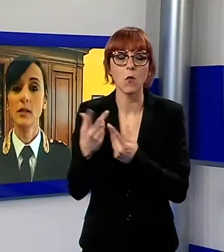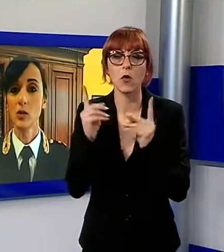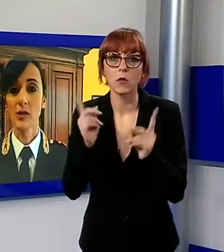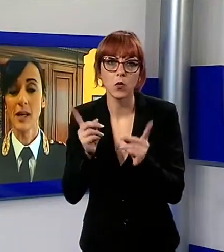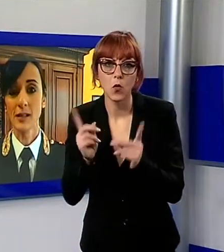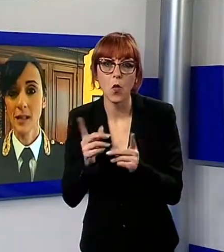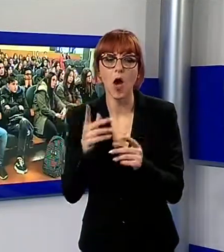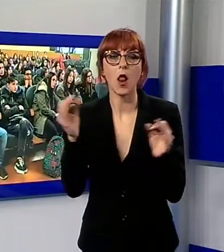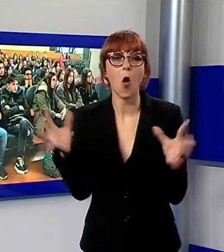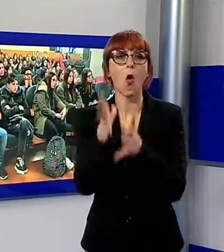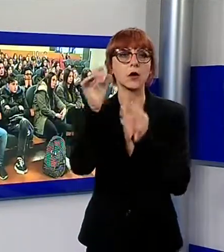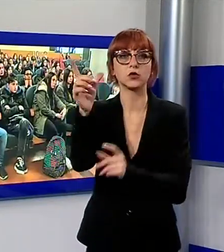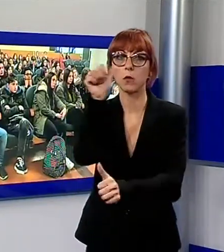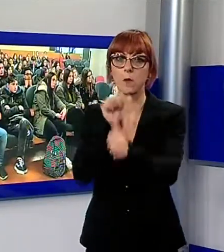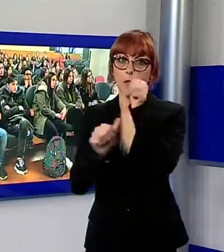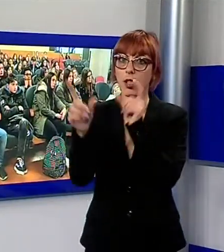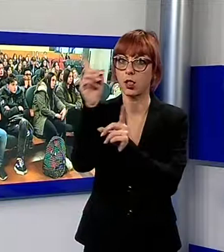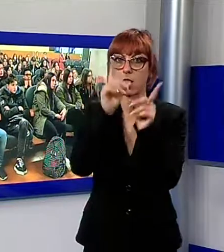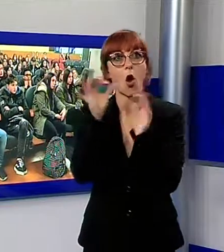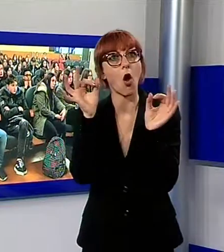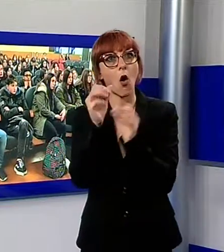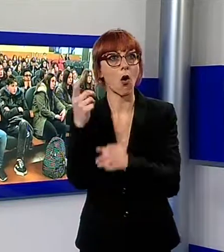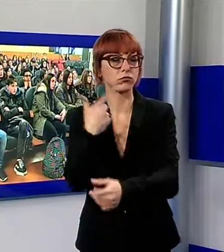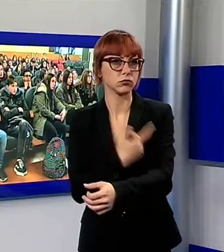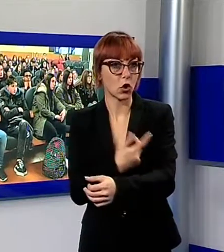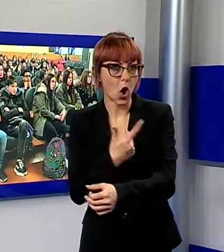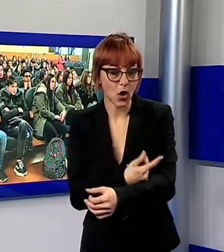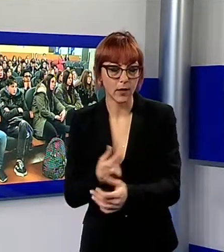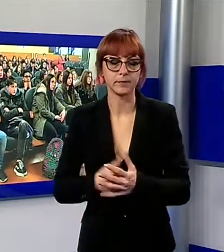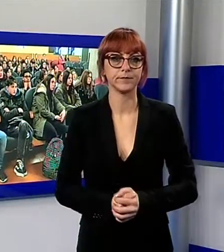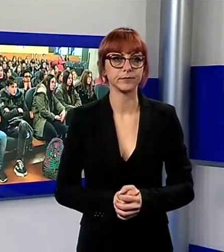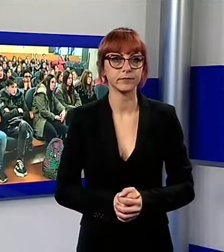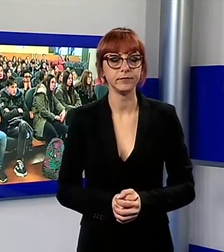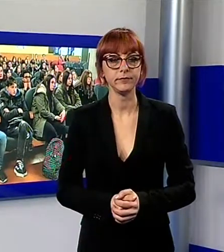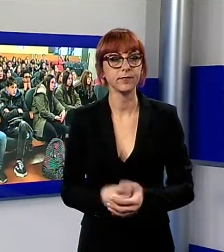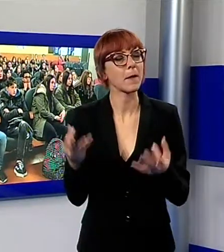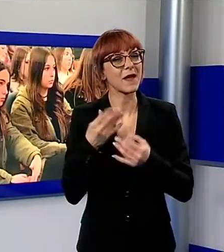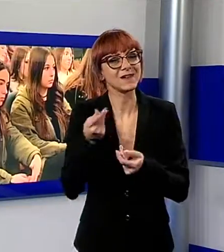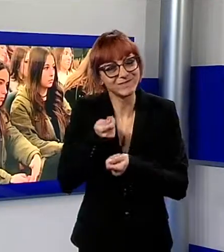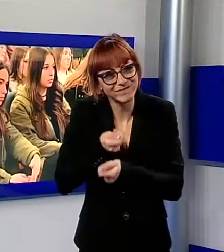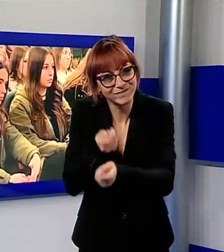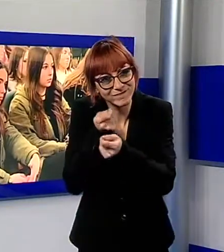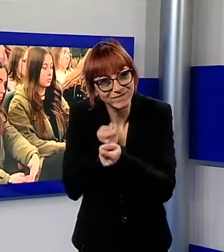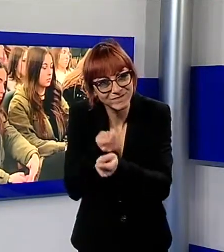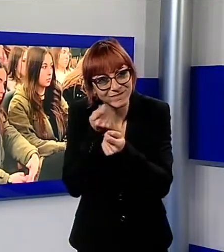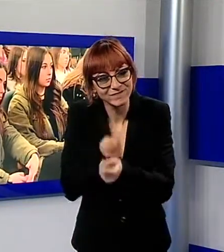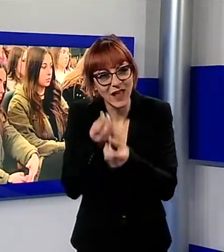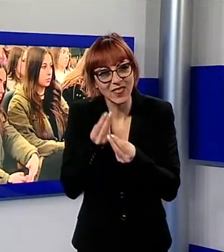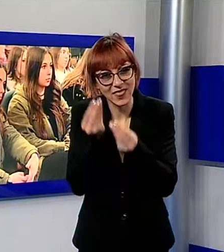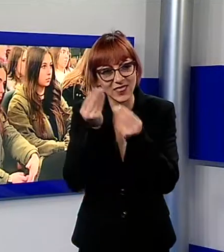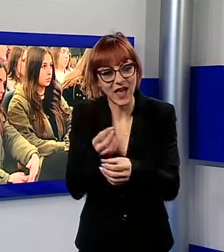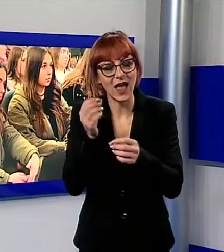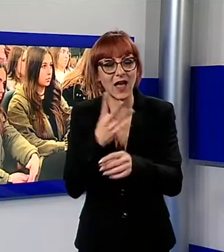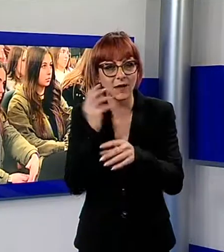di sostanze alcoliche. È bene sempre sensibilizzare anche i più giovani e per questo è